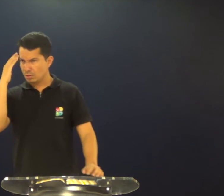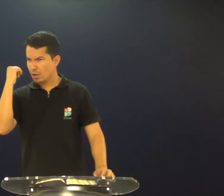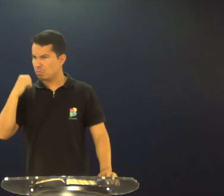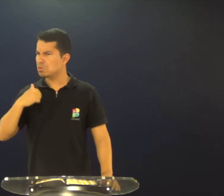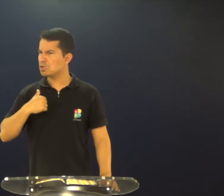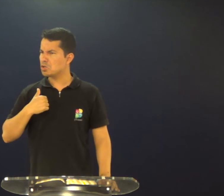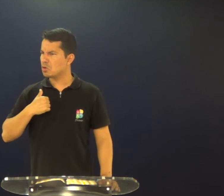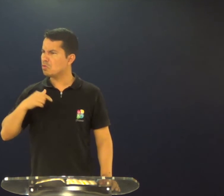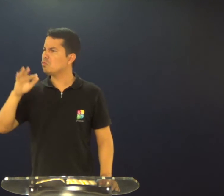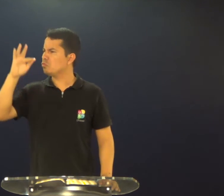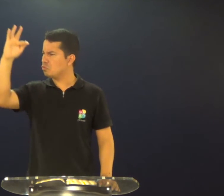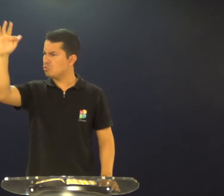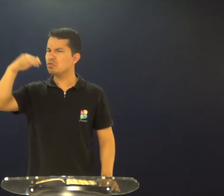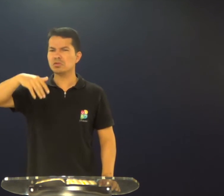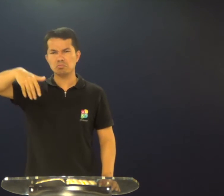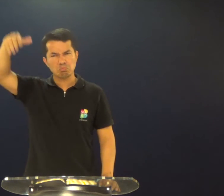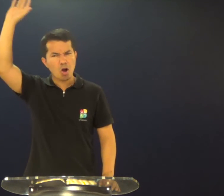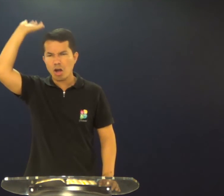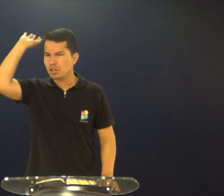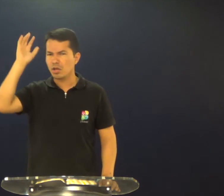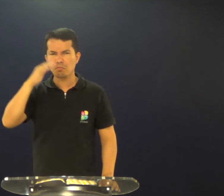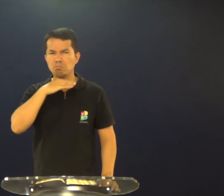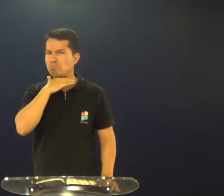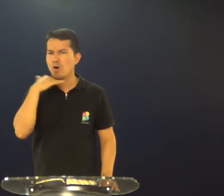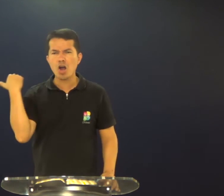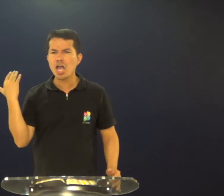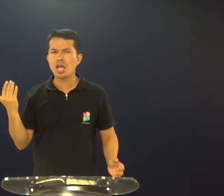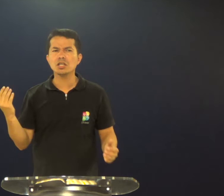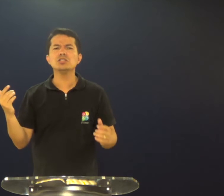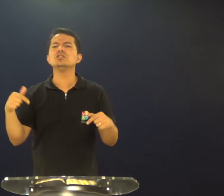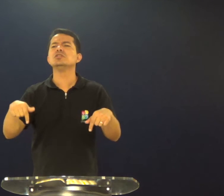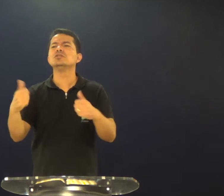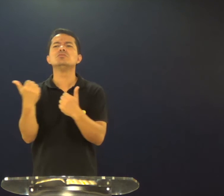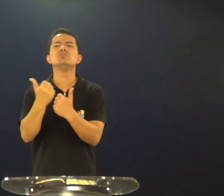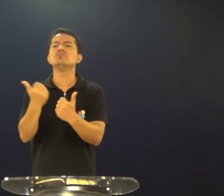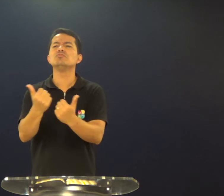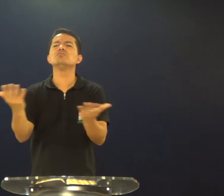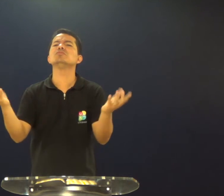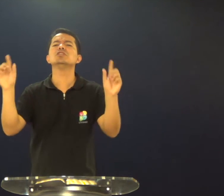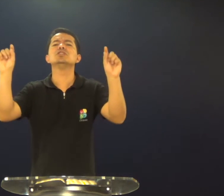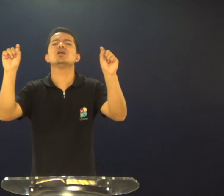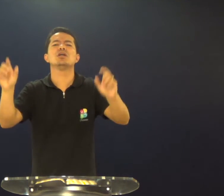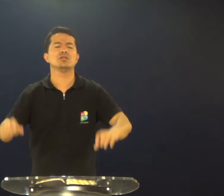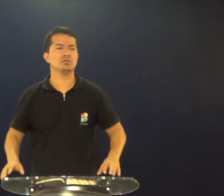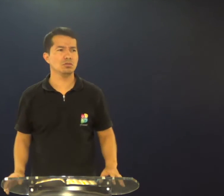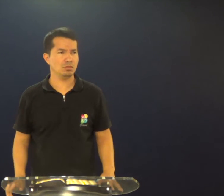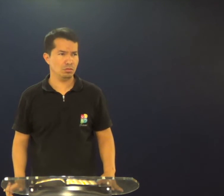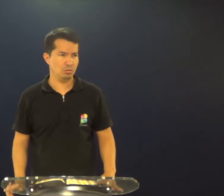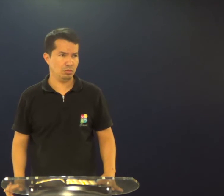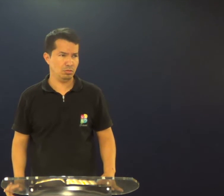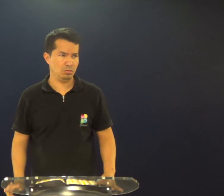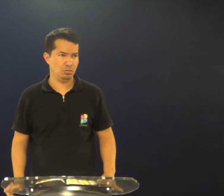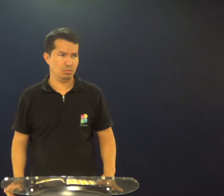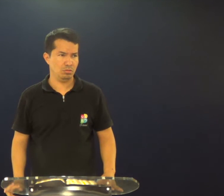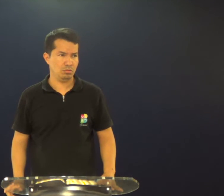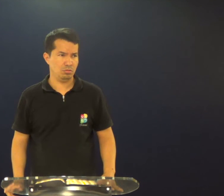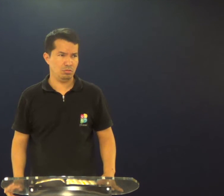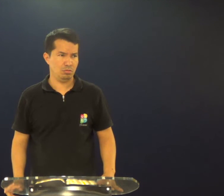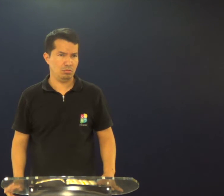aquilo, e depois eu compartilho, no futuro, por exemplo, a gente, eu vou morrer,